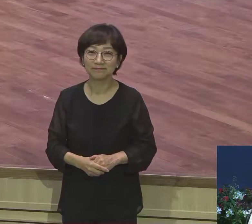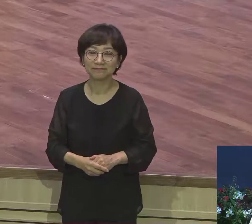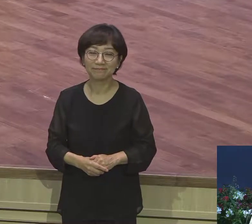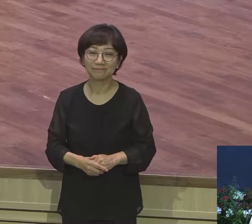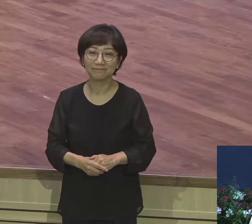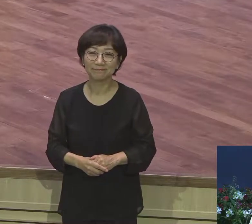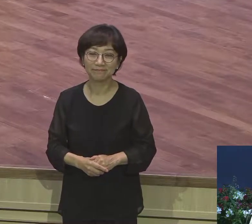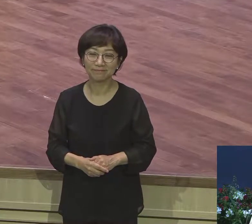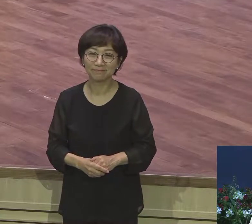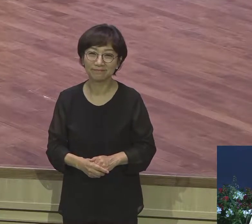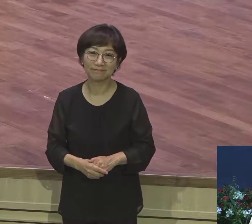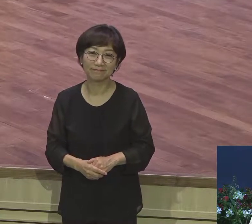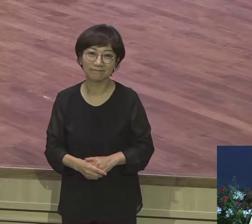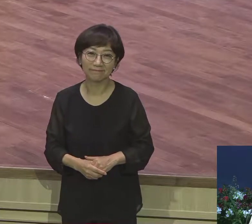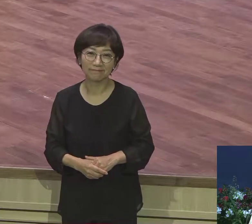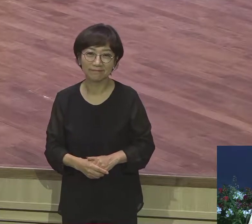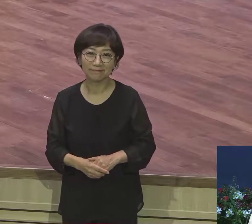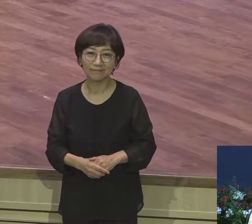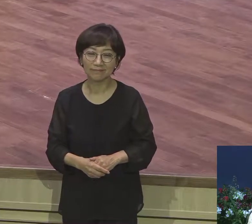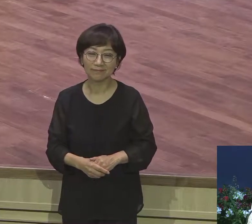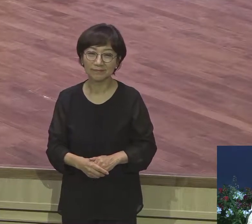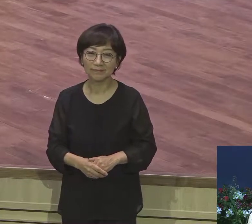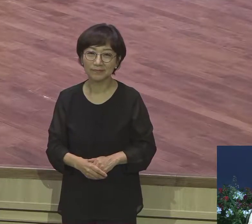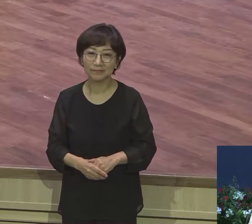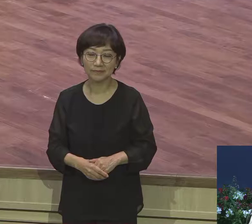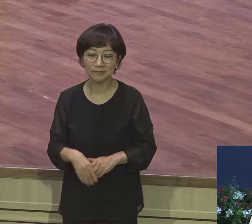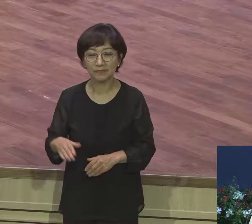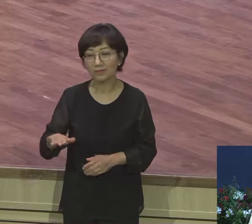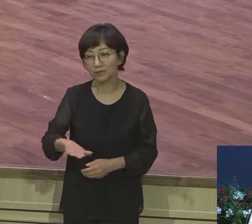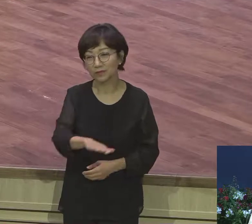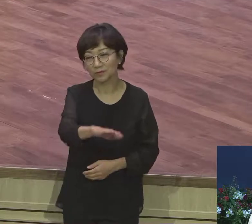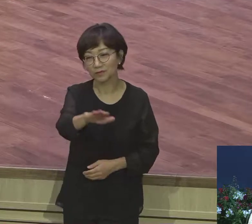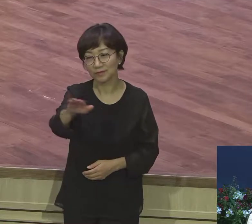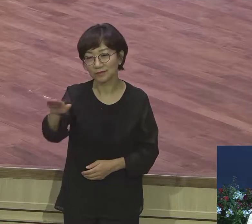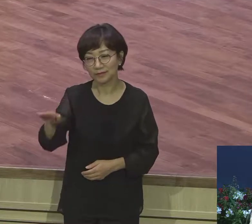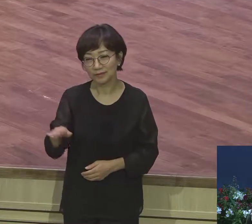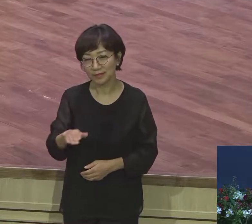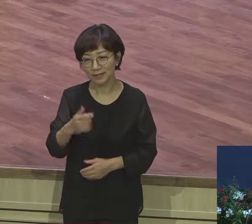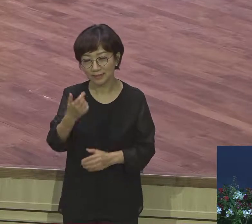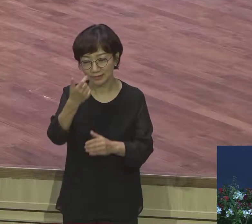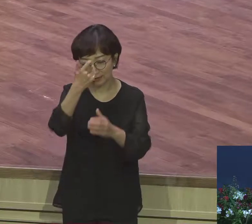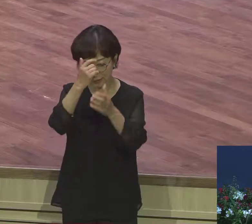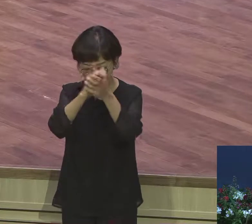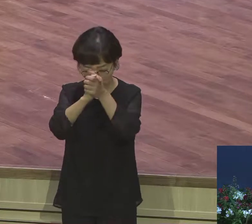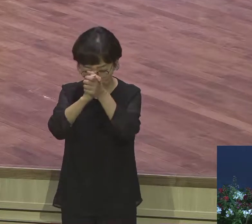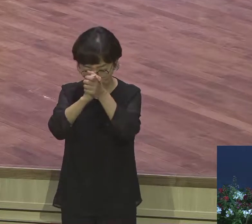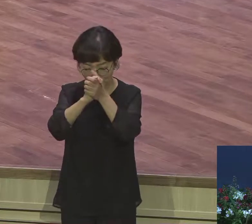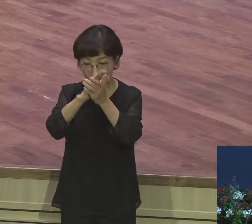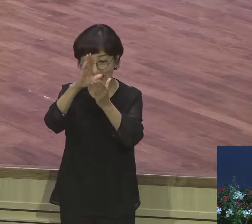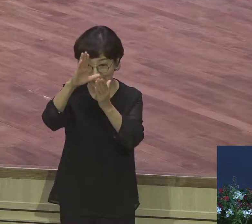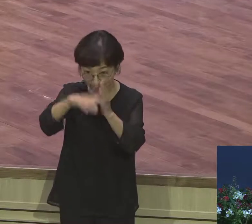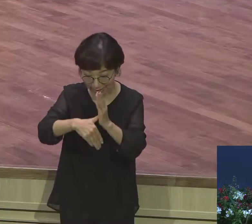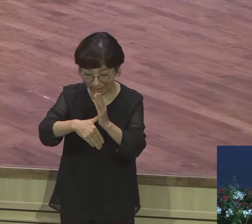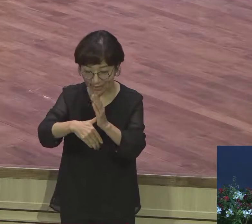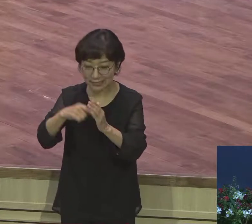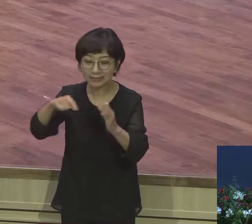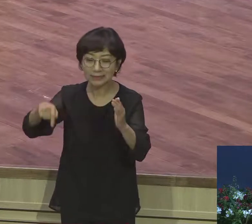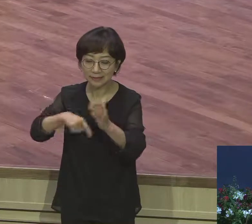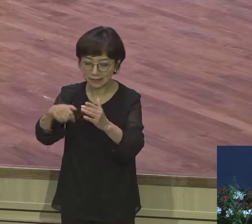자 이렇게 여러분 기도 속에 모든 게 다 있단 말이에요 기도가 뭐냐 기도는요